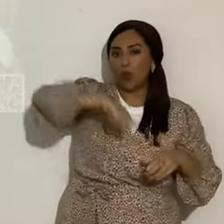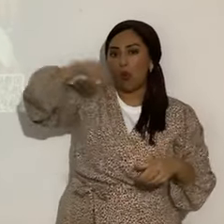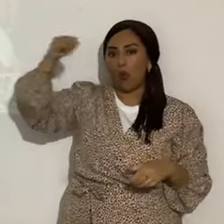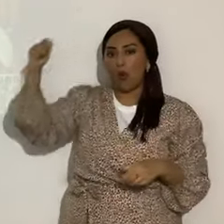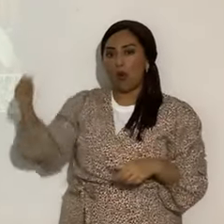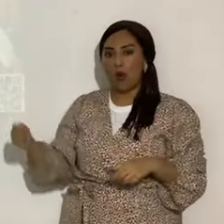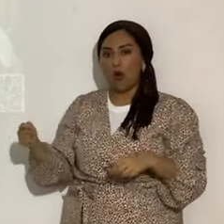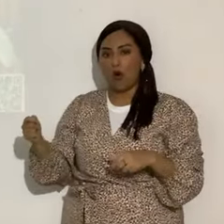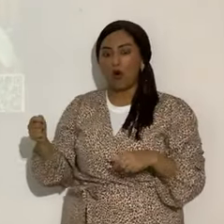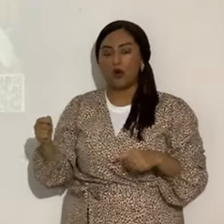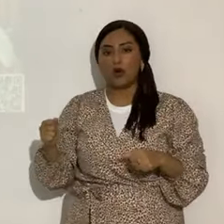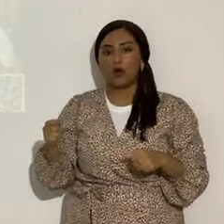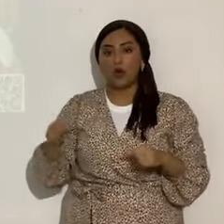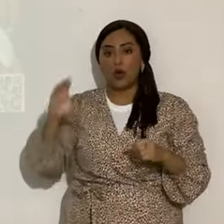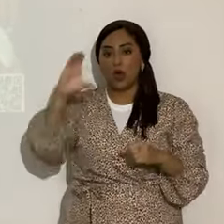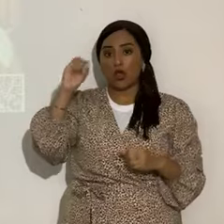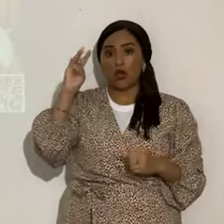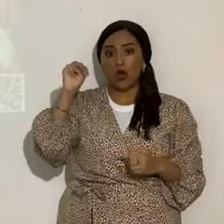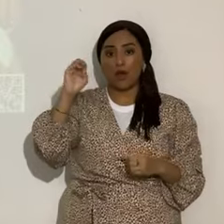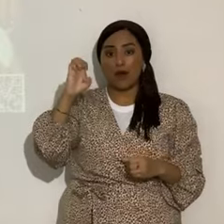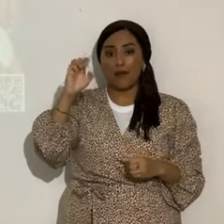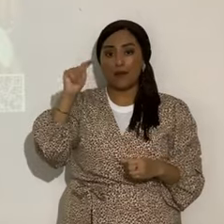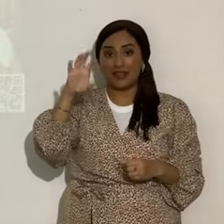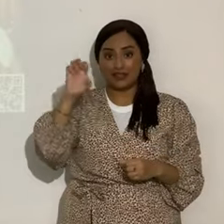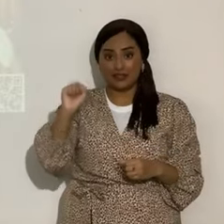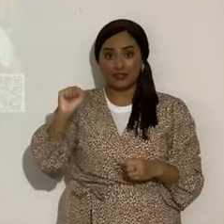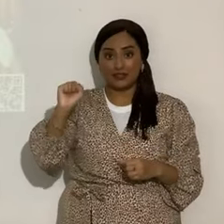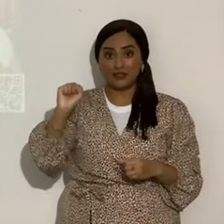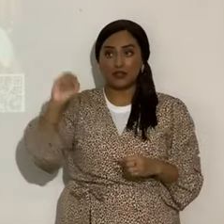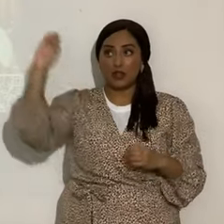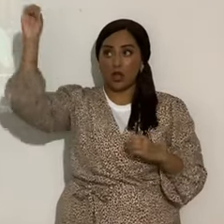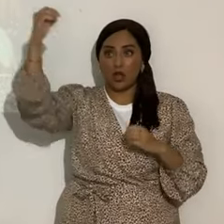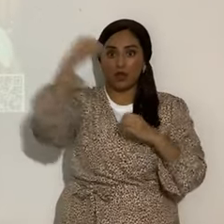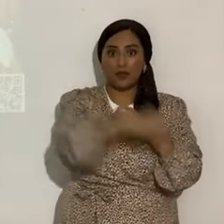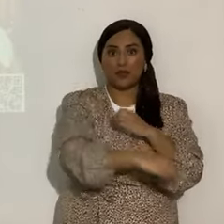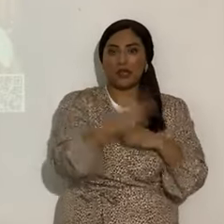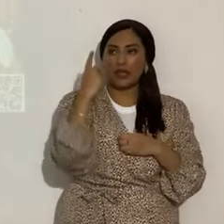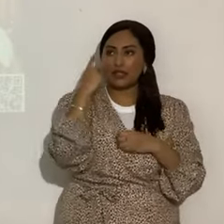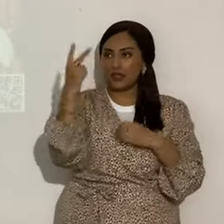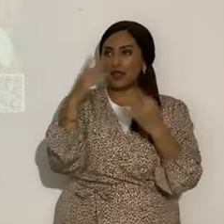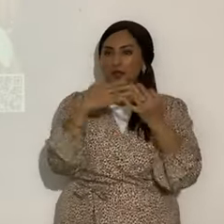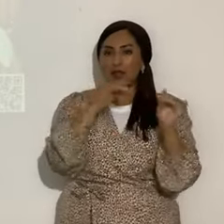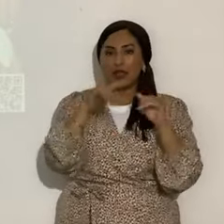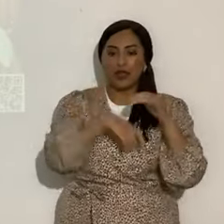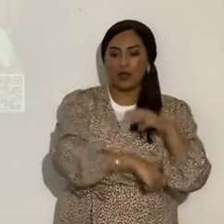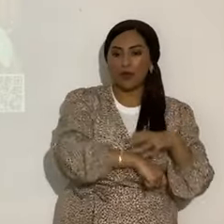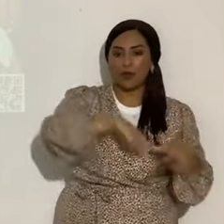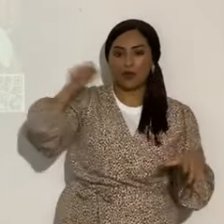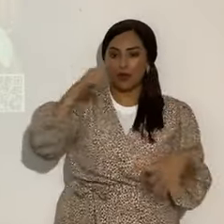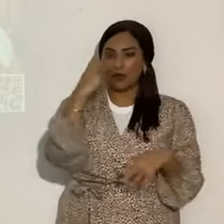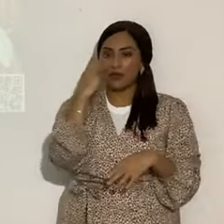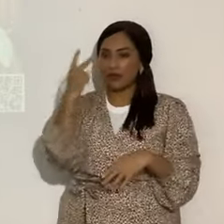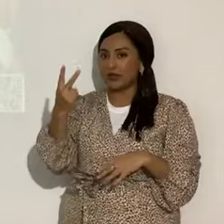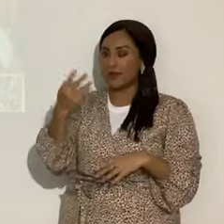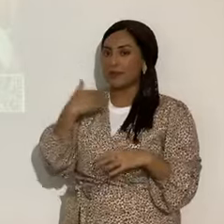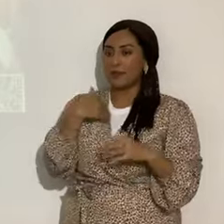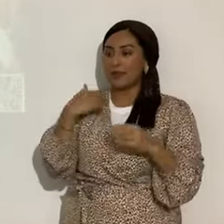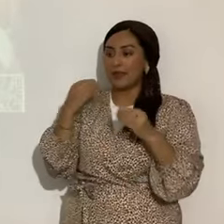Entonces, los cometas, en pocas palabras, se ven como una espada. Si tú ves, se ve una parte más gruesa,